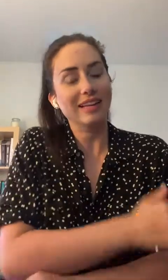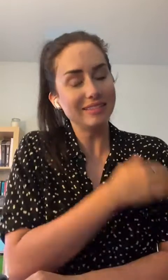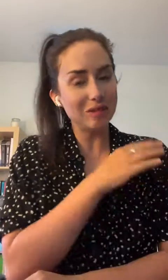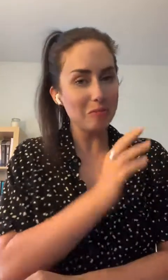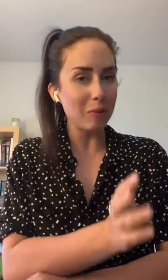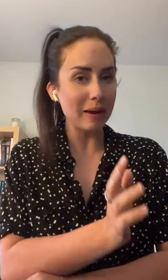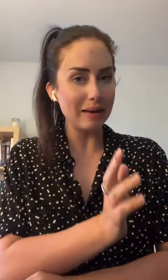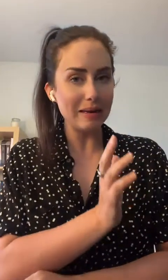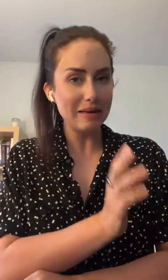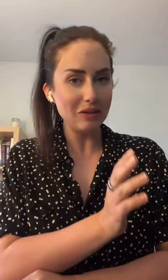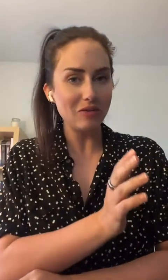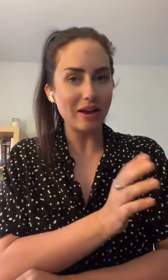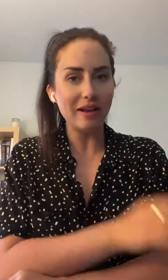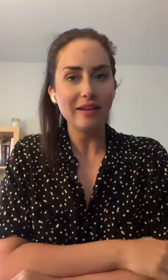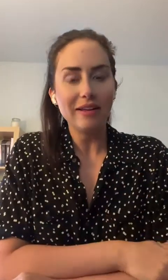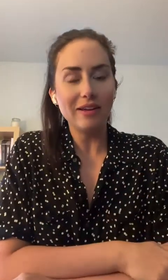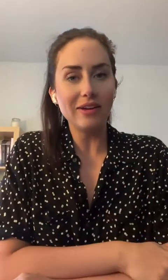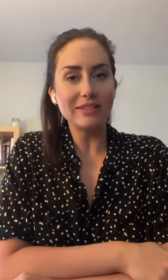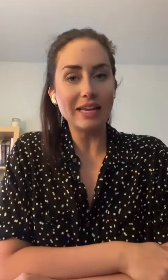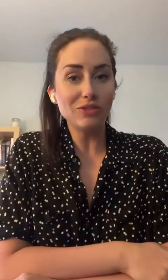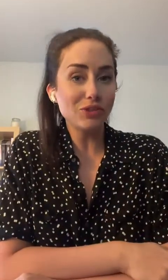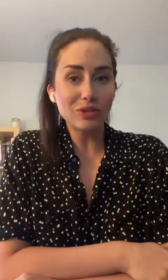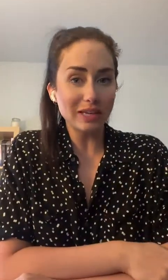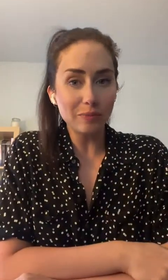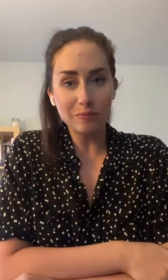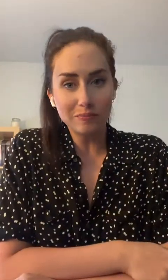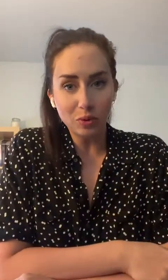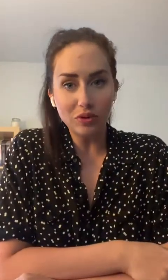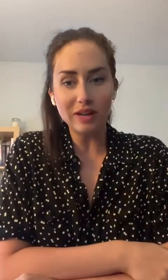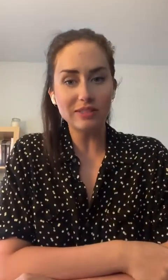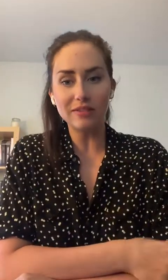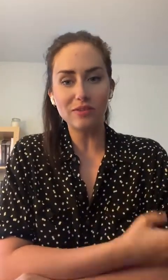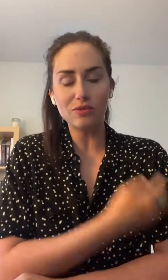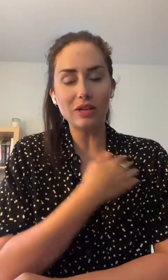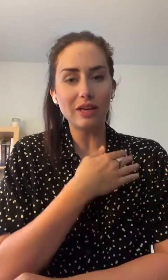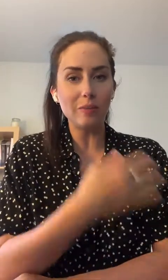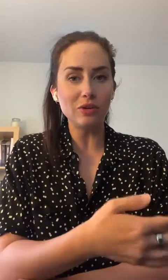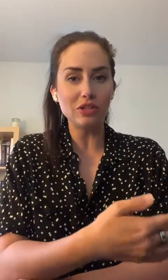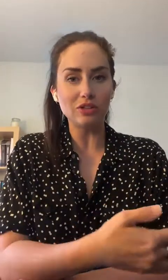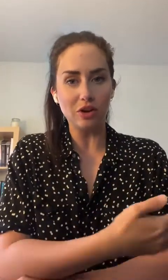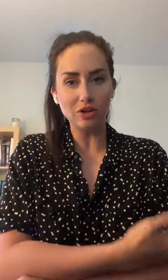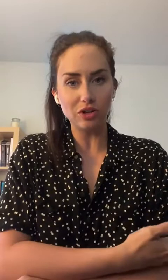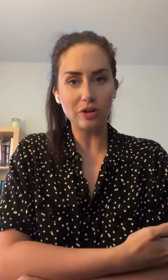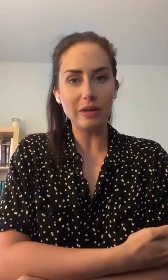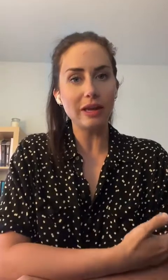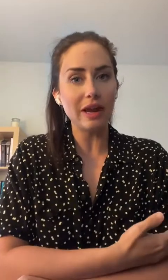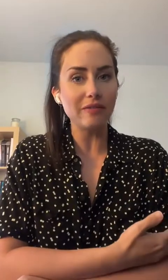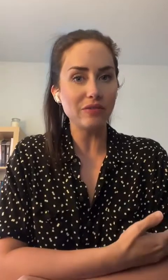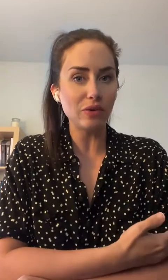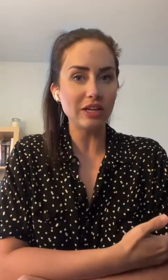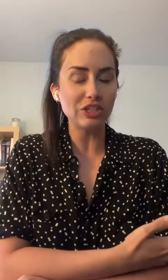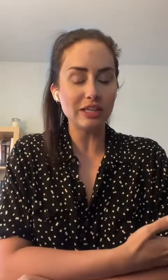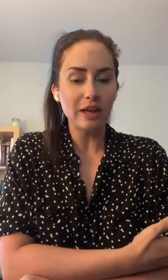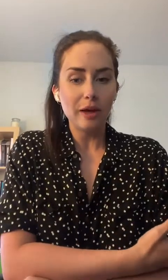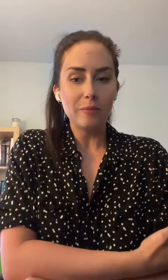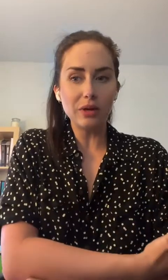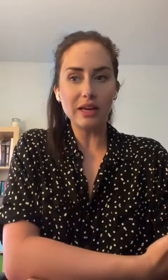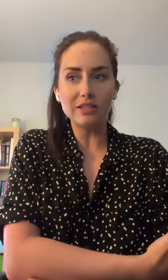c'est pas mal l'équivalent. Vous allez juste vous créer... Pour vrai, vous créez plus de tort que de bien avec vos lingettes. Pas qu'elles